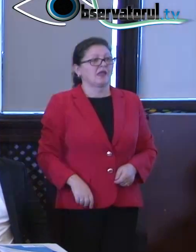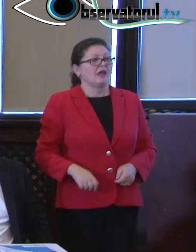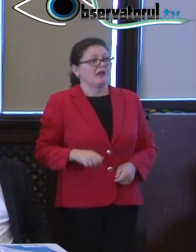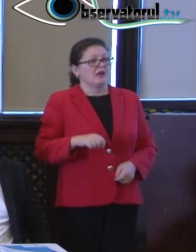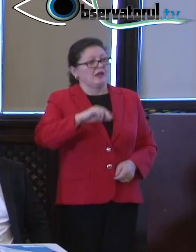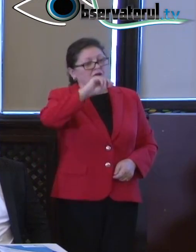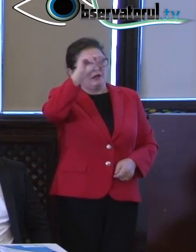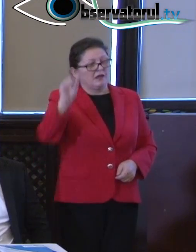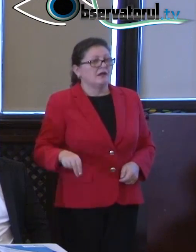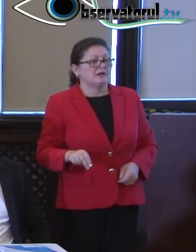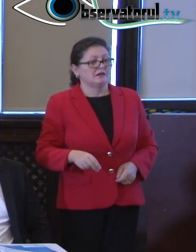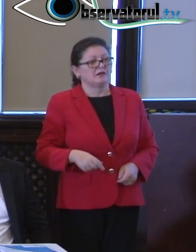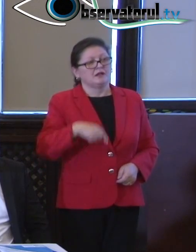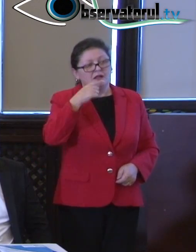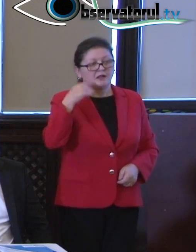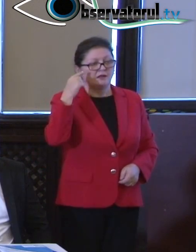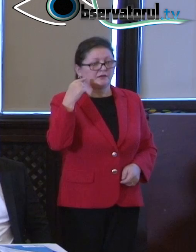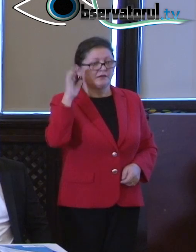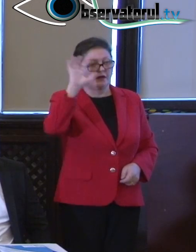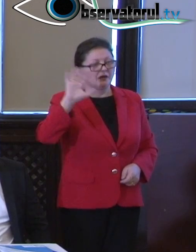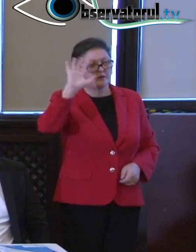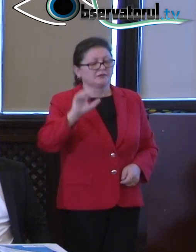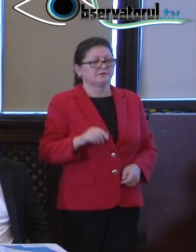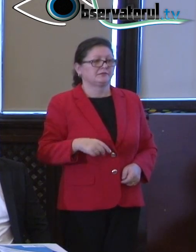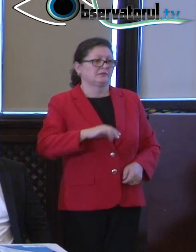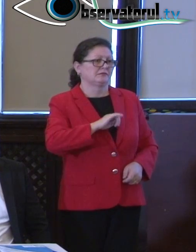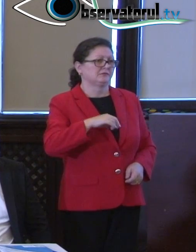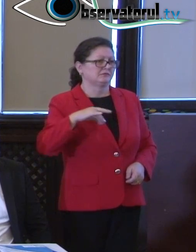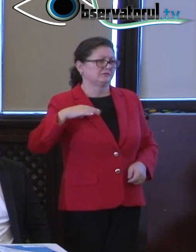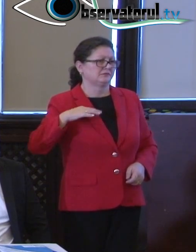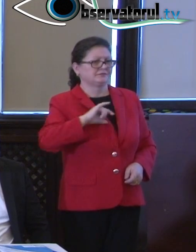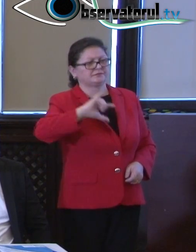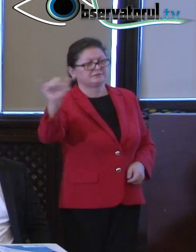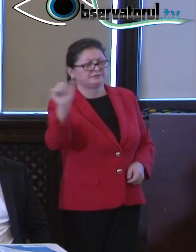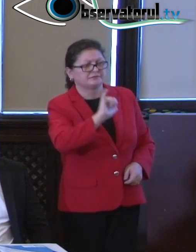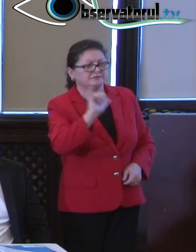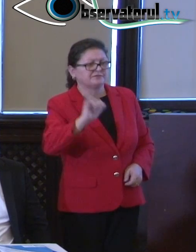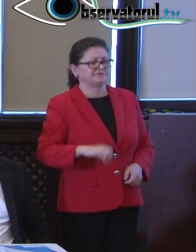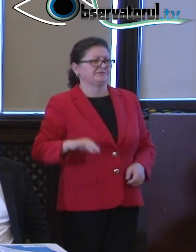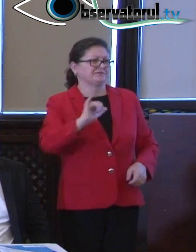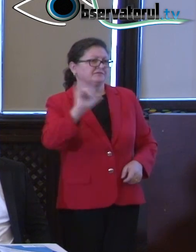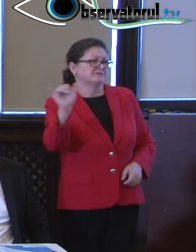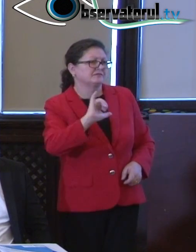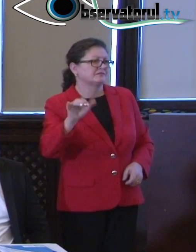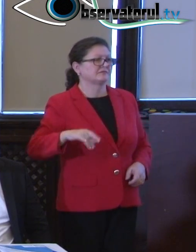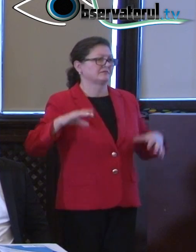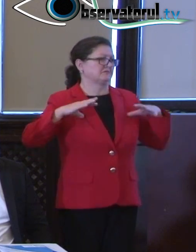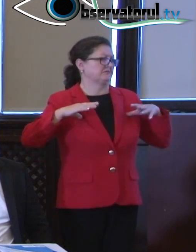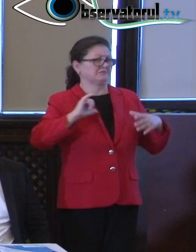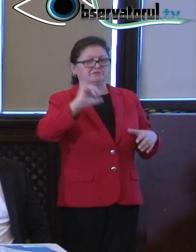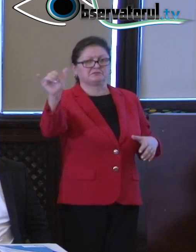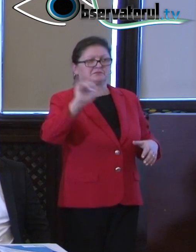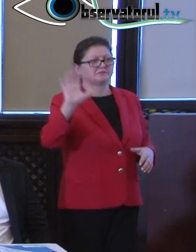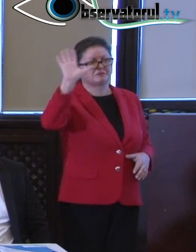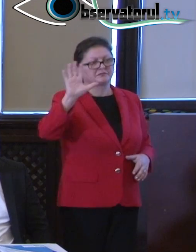limbajul european și liberă circulație înseamnă să putem să circulăm. Cum? Ca indivizi, ca forță de muncă,